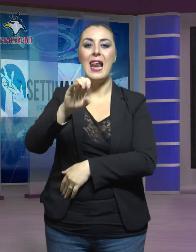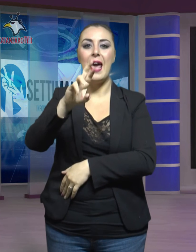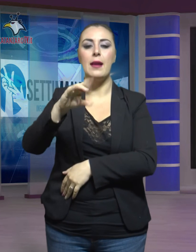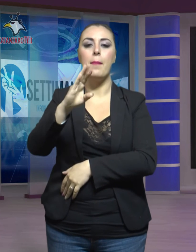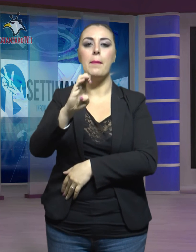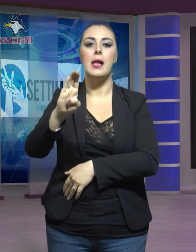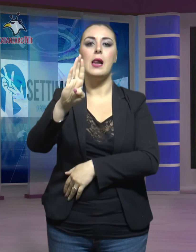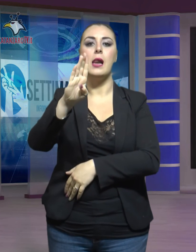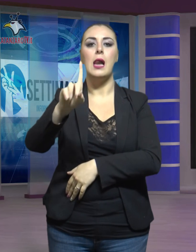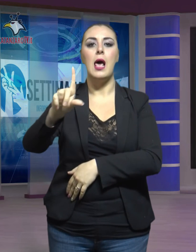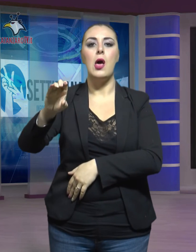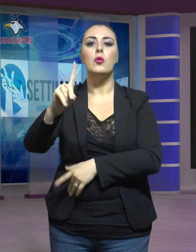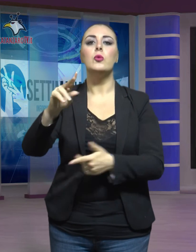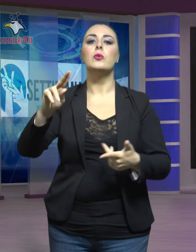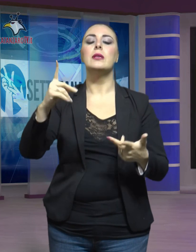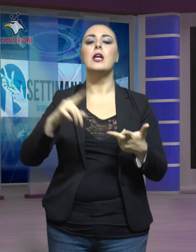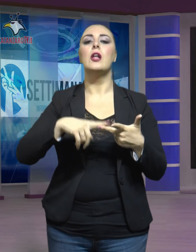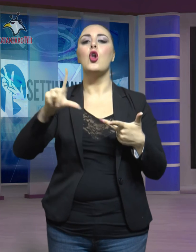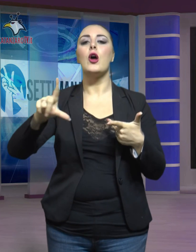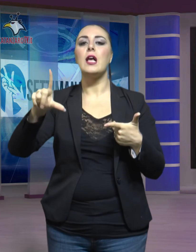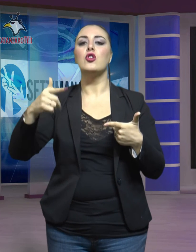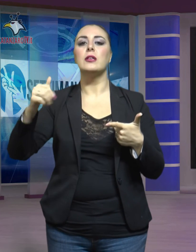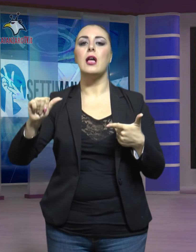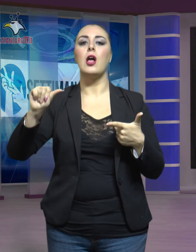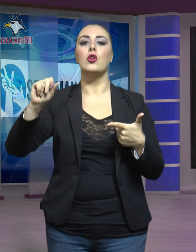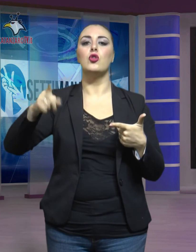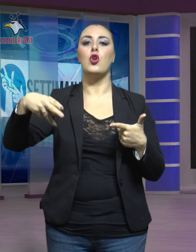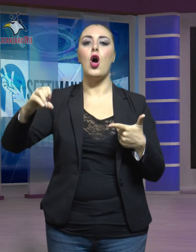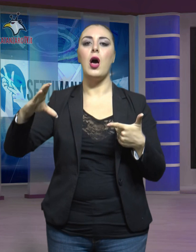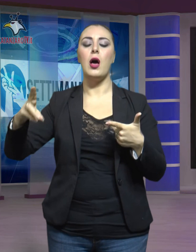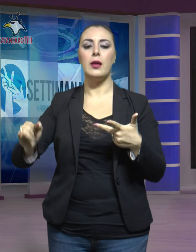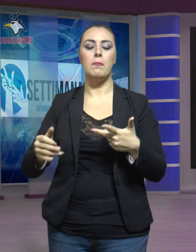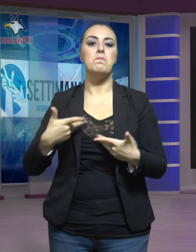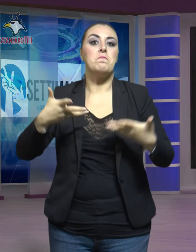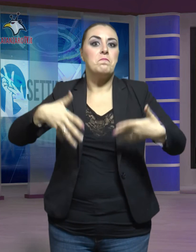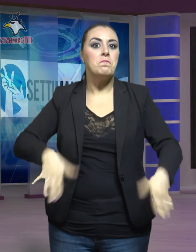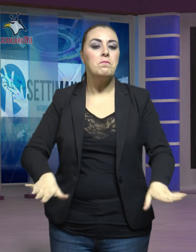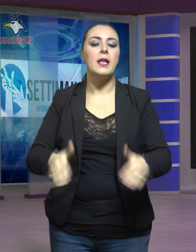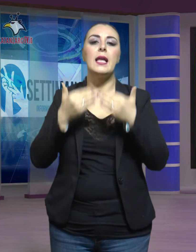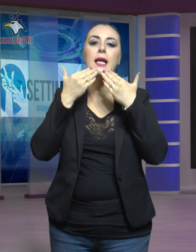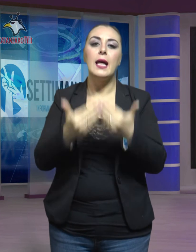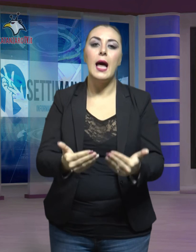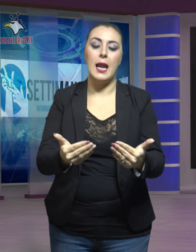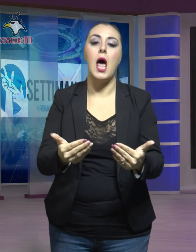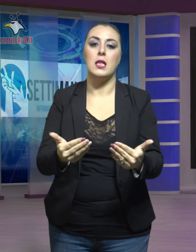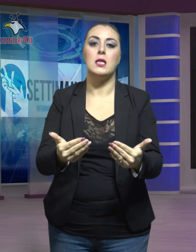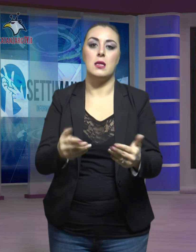Tognocchi. E con questo ci congediamo. Grazie per aver assistito anche a questo appuntamento con